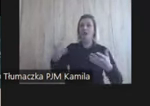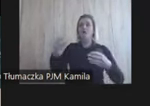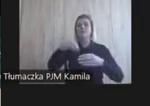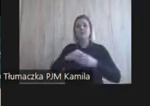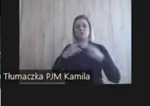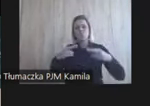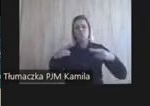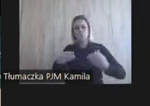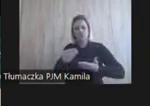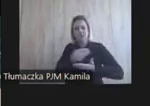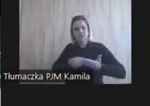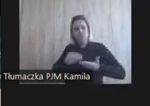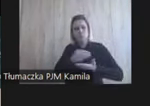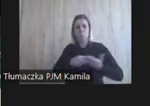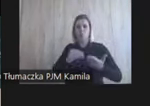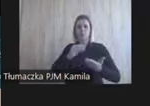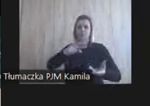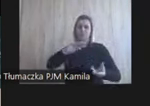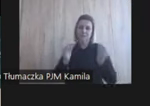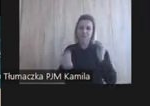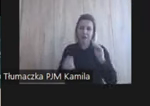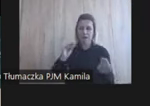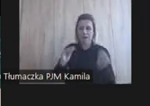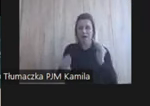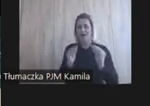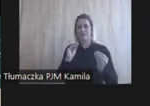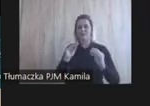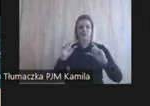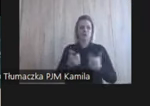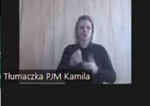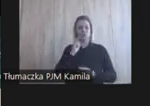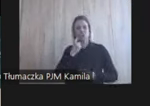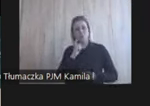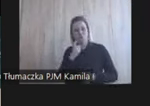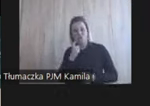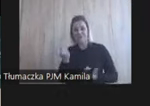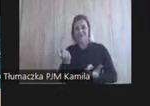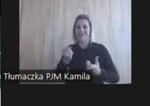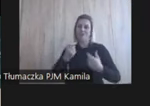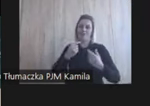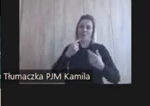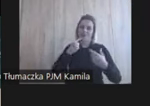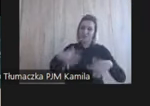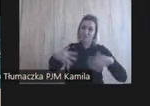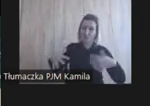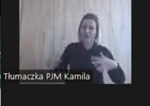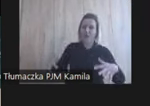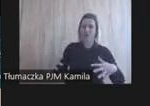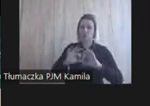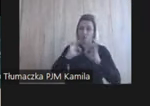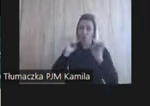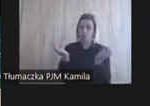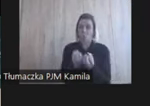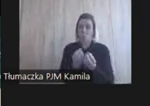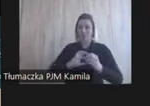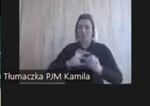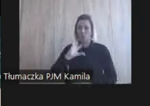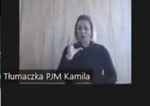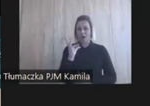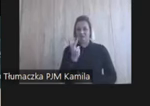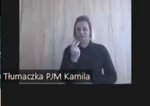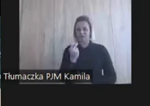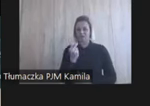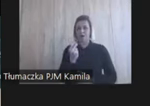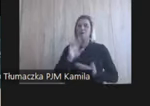tam różne jakieś zabawy, coś jest śmiesznego, coś wesołego. Generalnie to jest ładne. Nie wyobrażam sobie sytuacji, gdzie